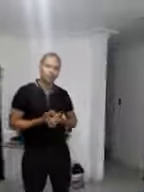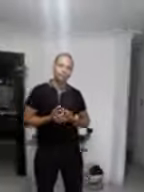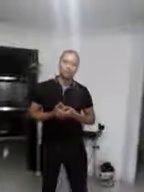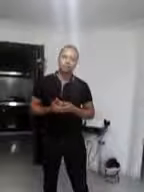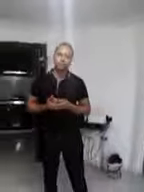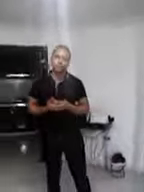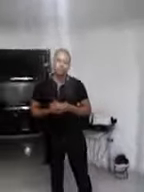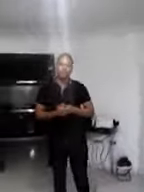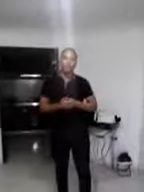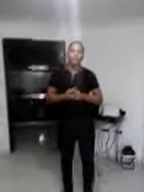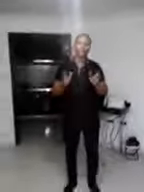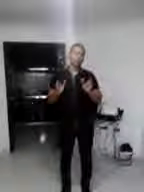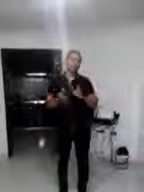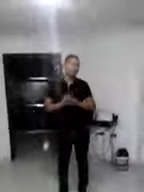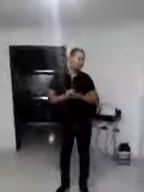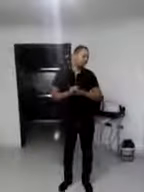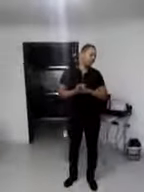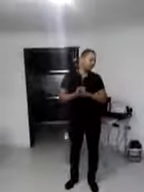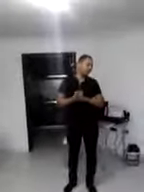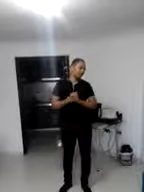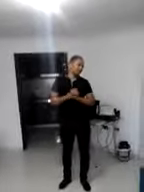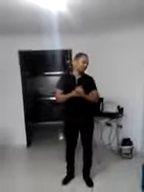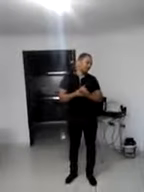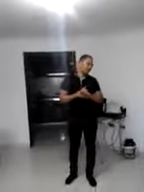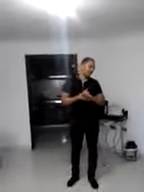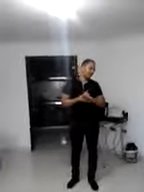¿Listo? Listo, no sé qué más podría... Ok.